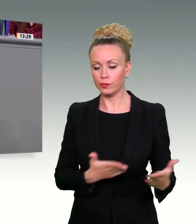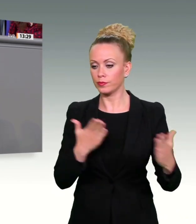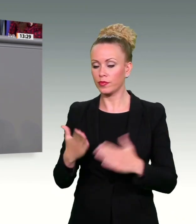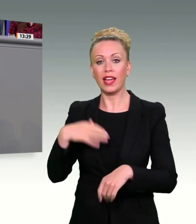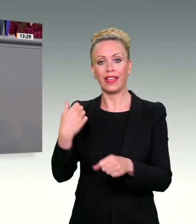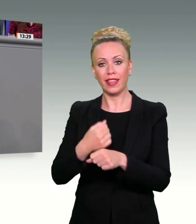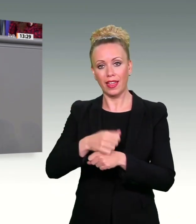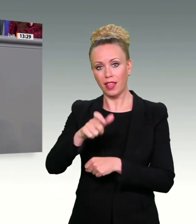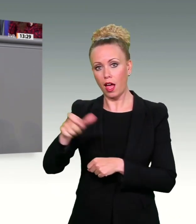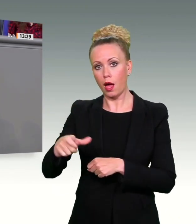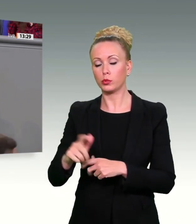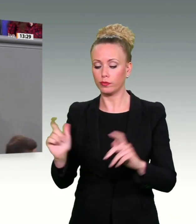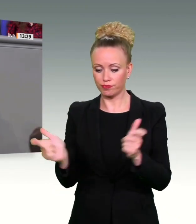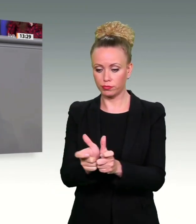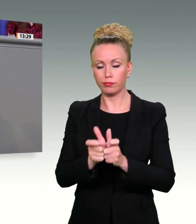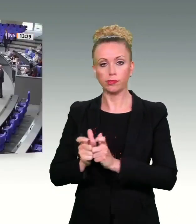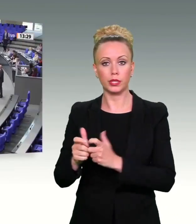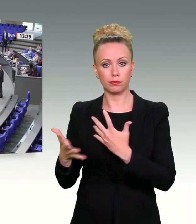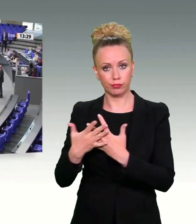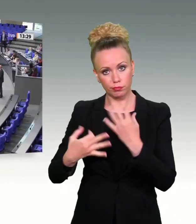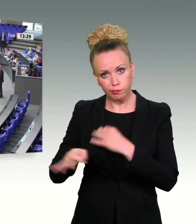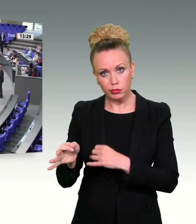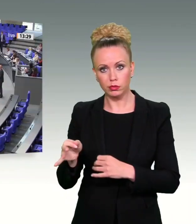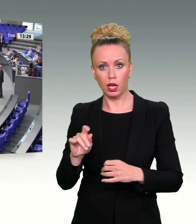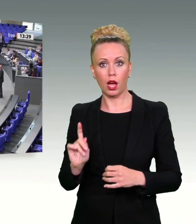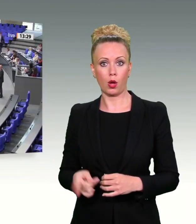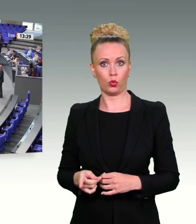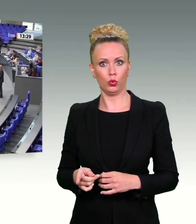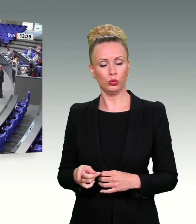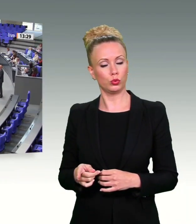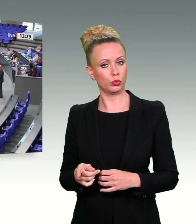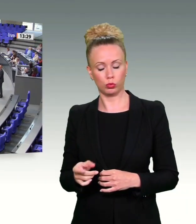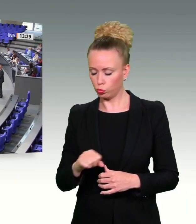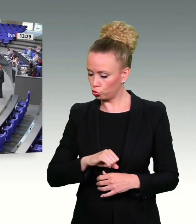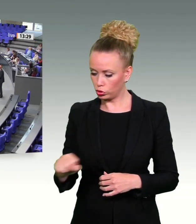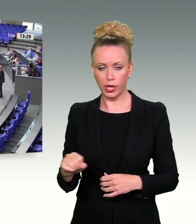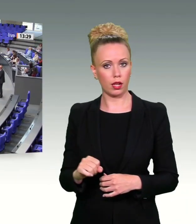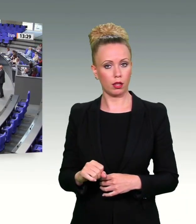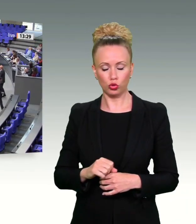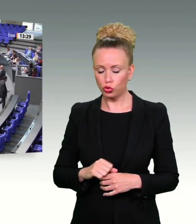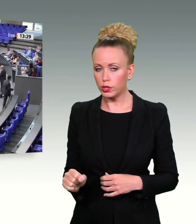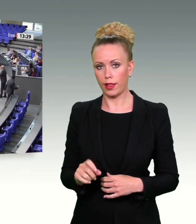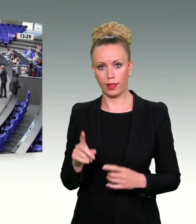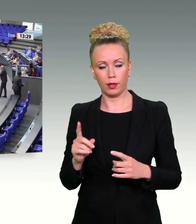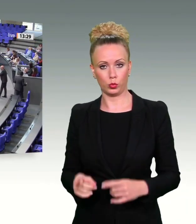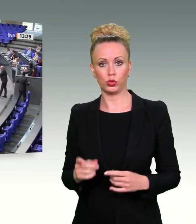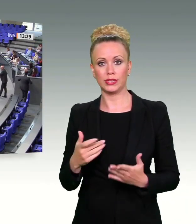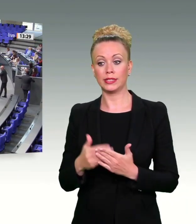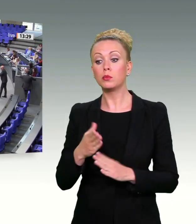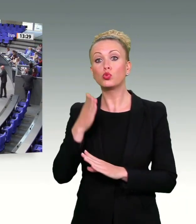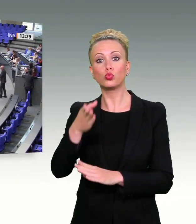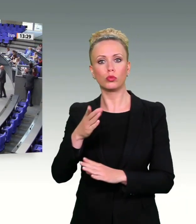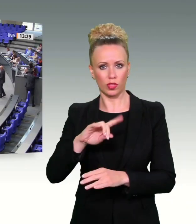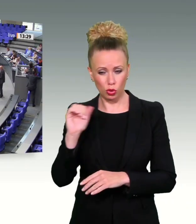Verkehr zu ziehen und schnellstmöglich dann dingfest zu machen, damit zukünftige Taten